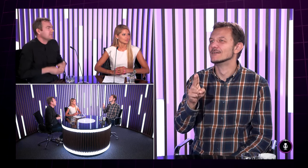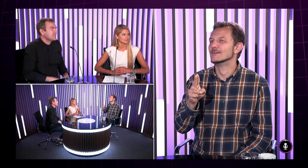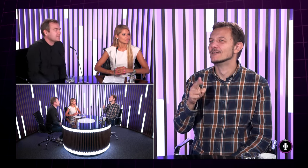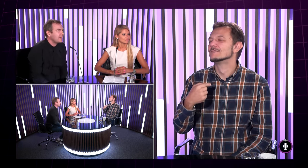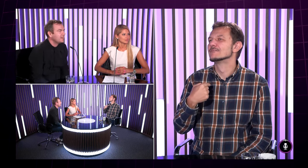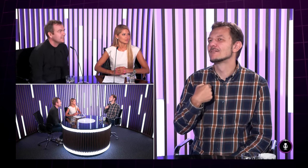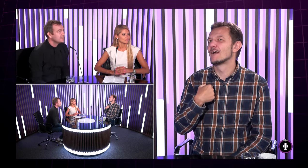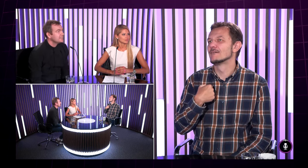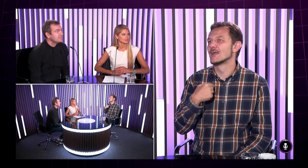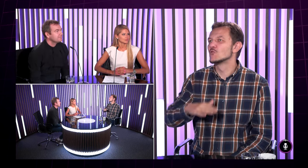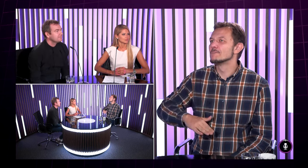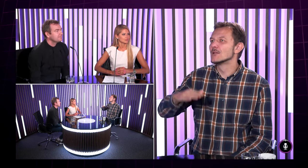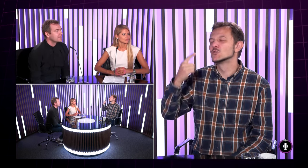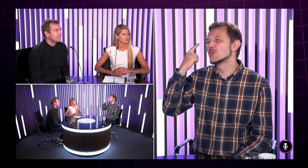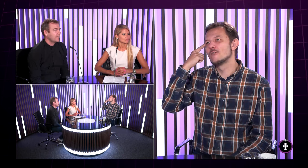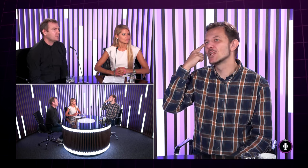Priznám sa,